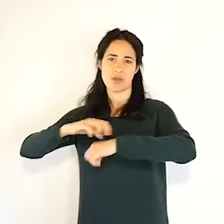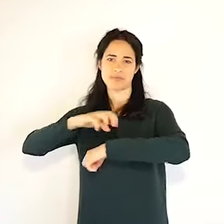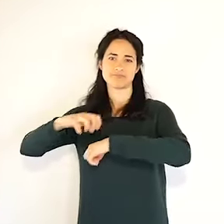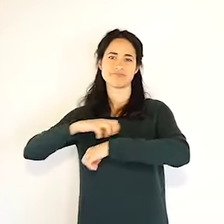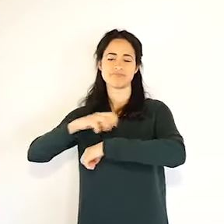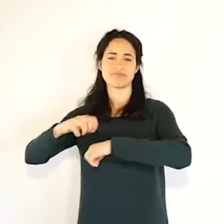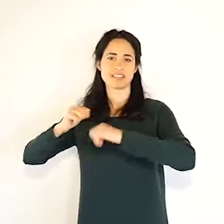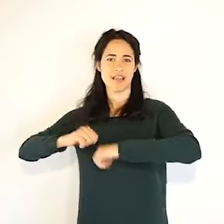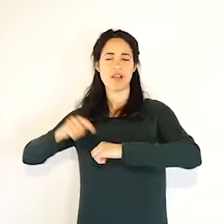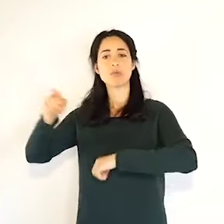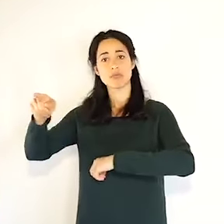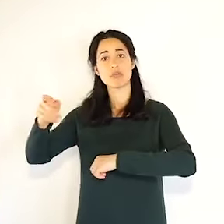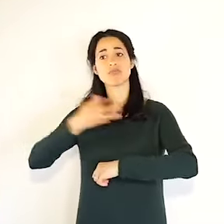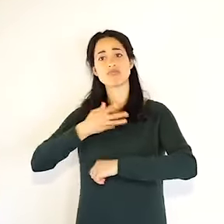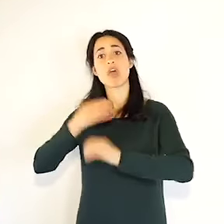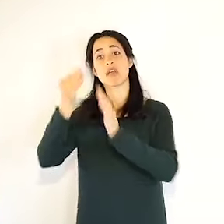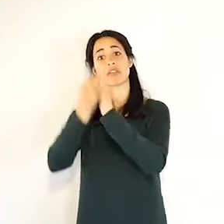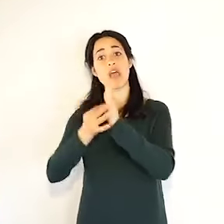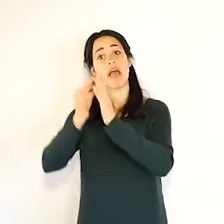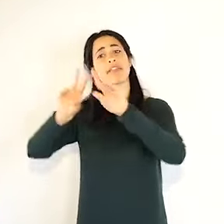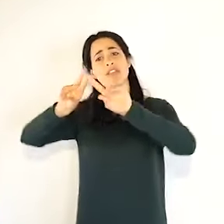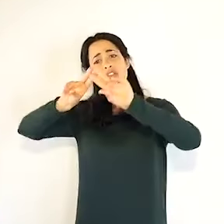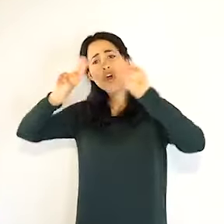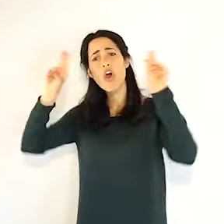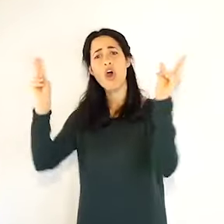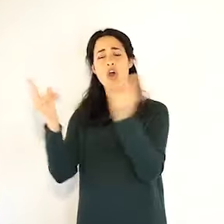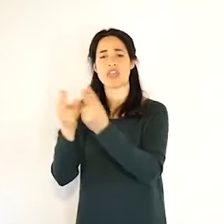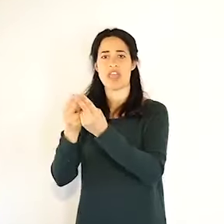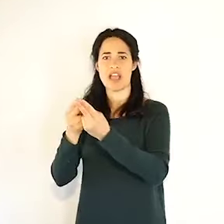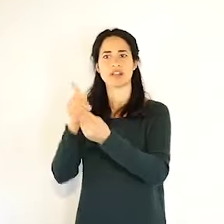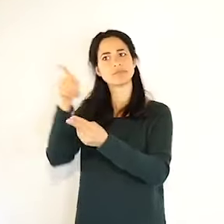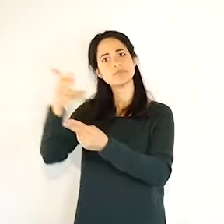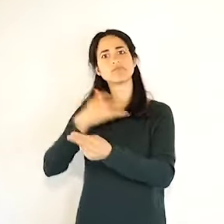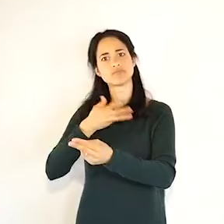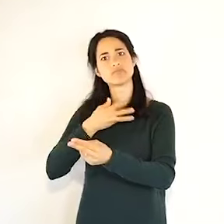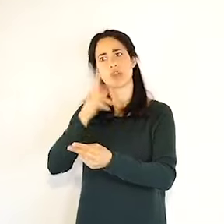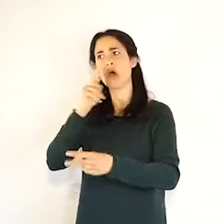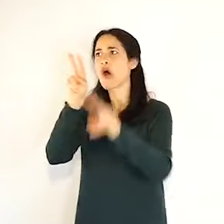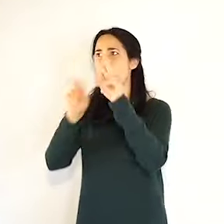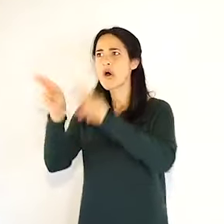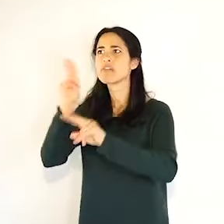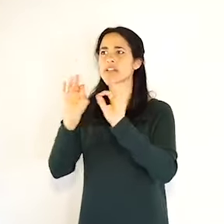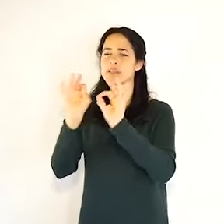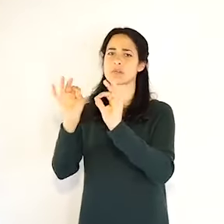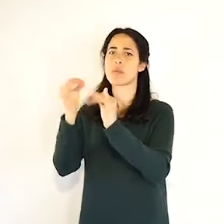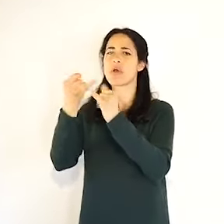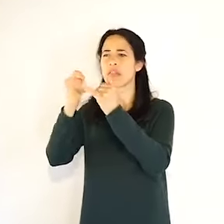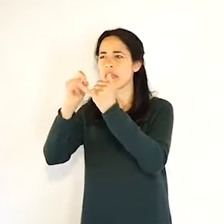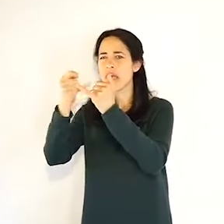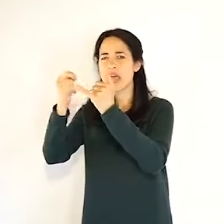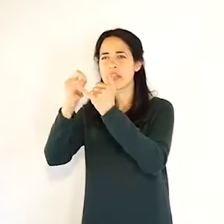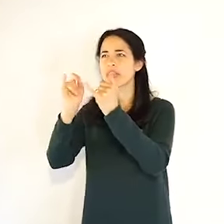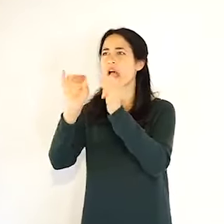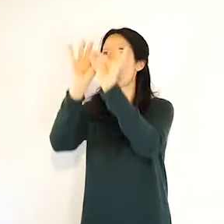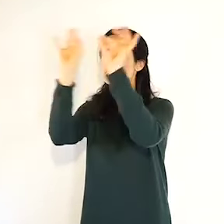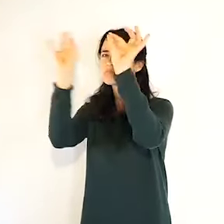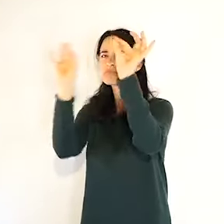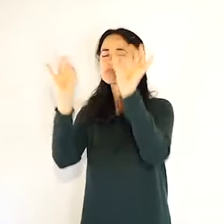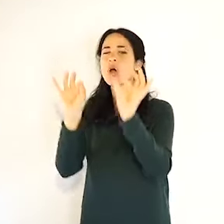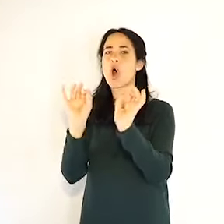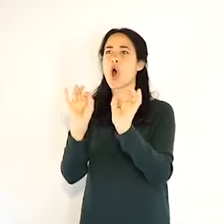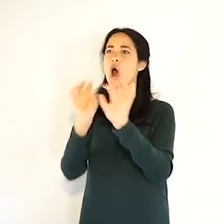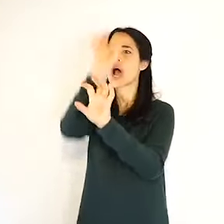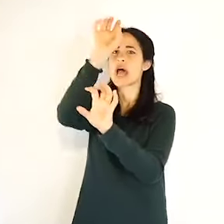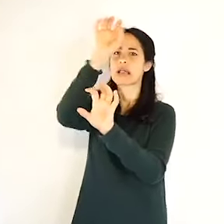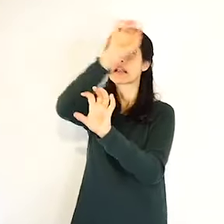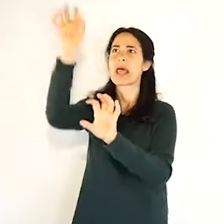detto degli infermieri in arrivo e per quanto riguarda il volontariato, ieri avevamo 1.271